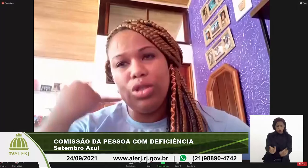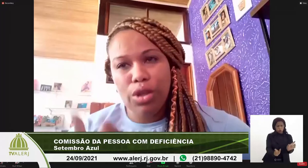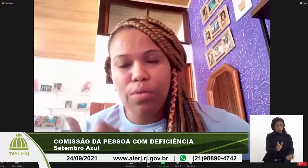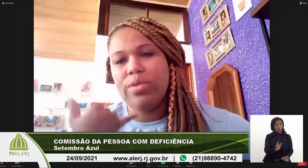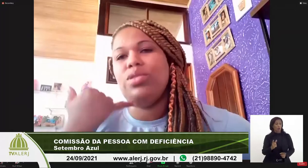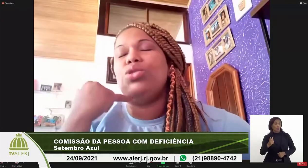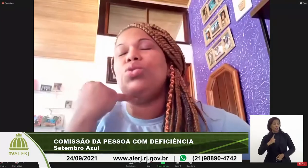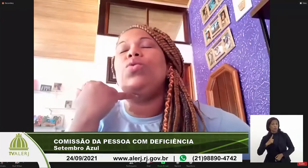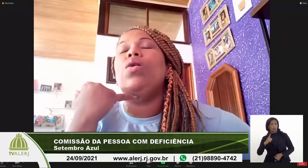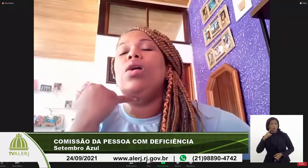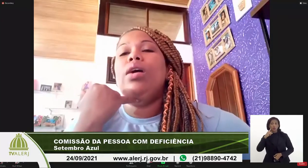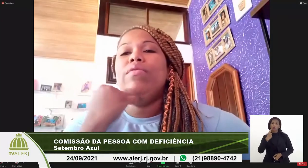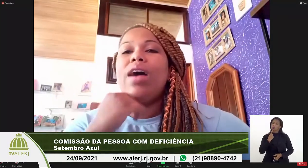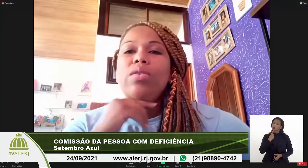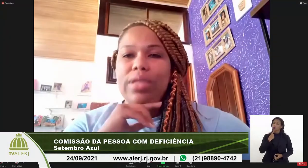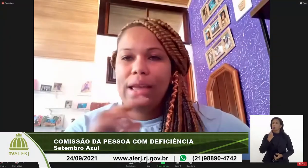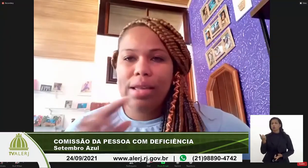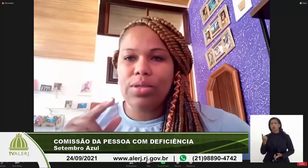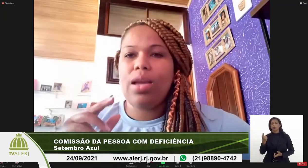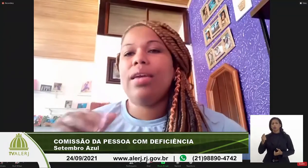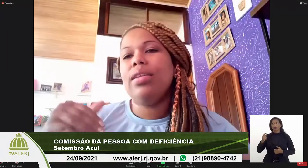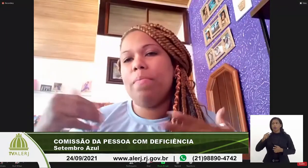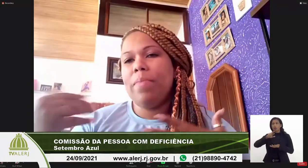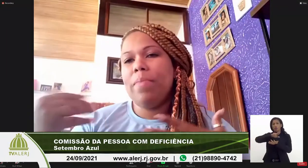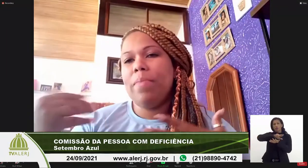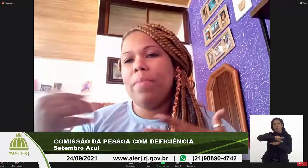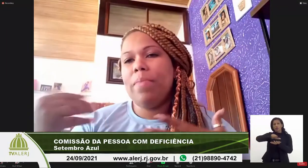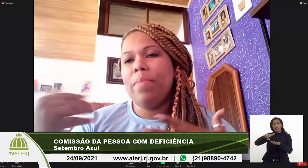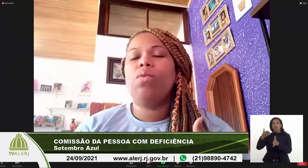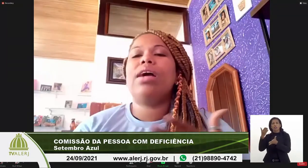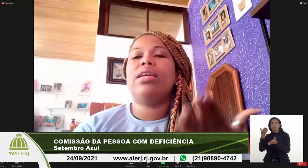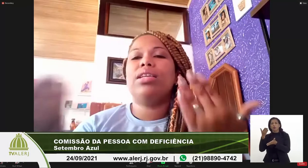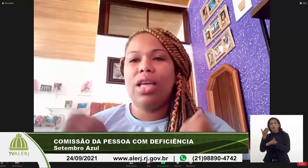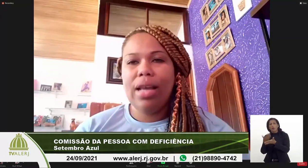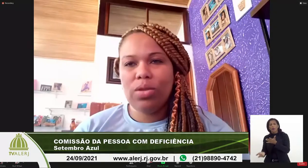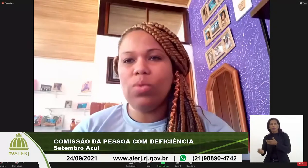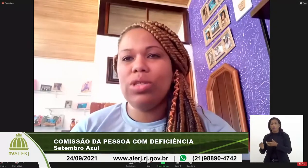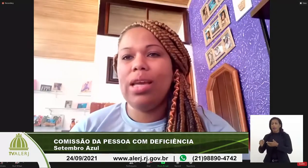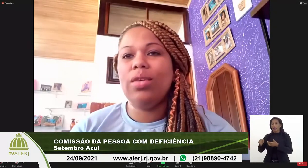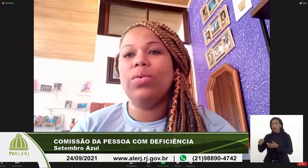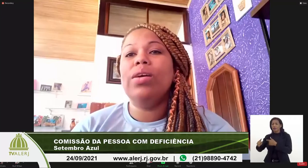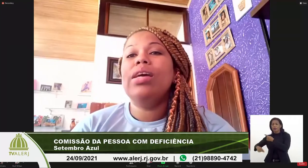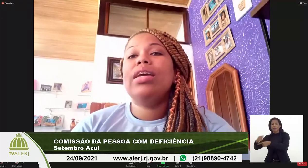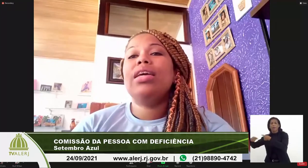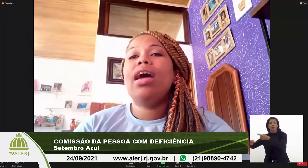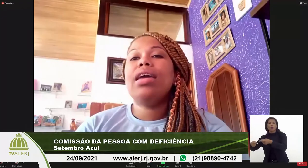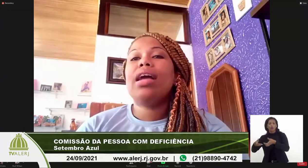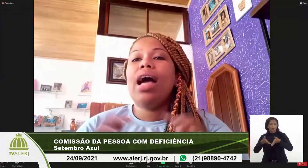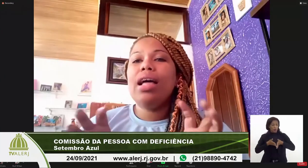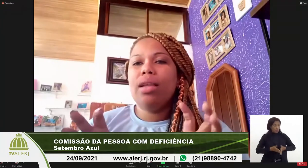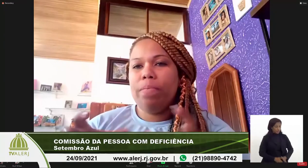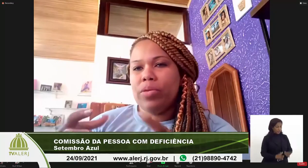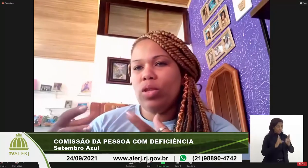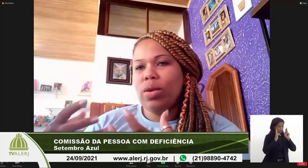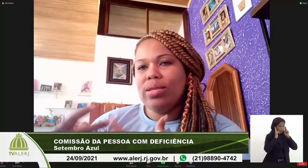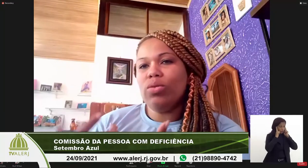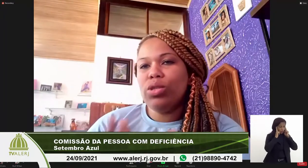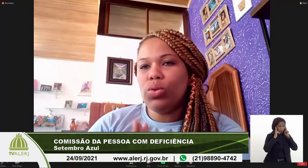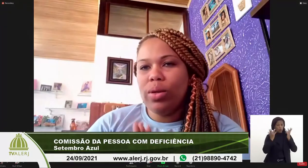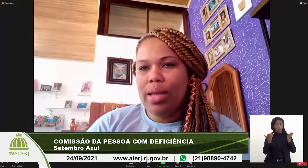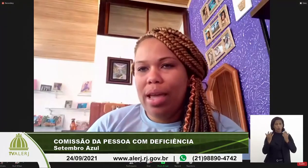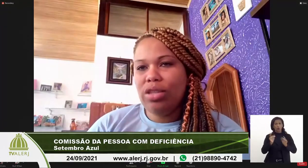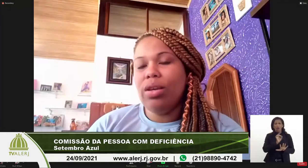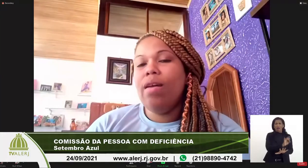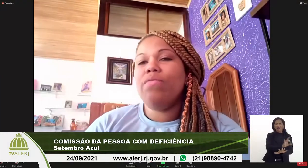deficiente auditivo, existe vários deles, aquele que perde audição, aquele que já nasce congênito. E aí, cada situação